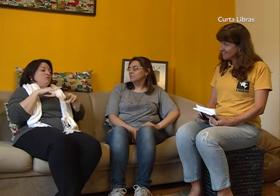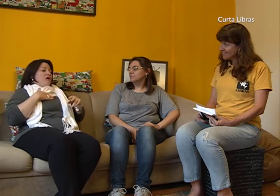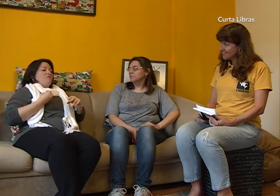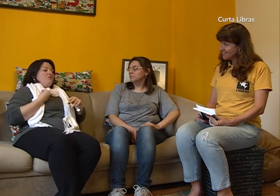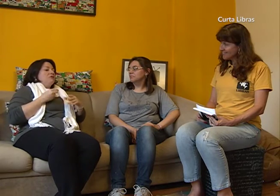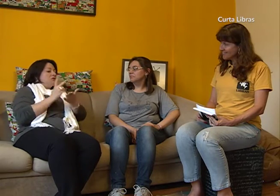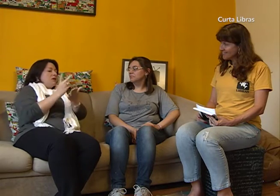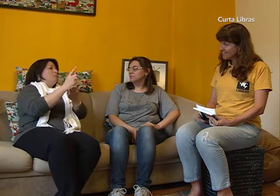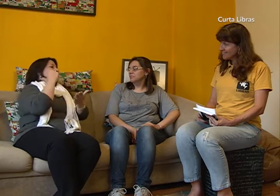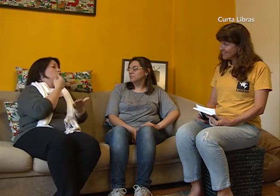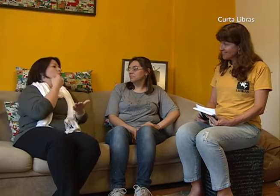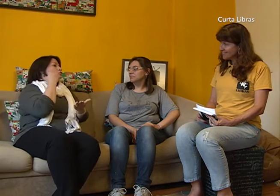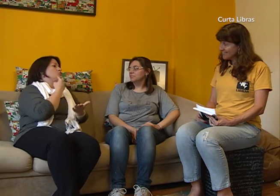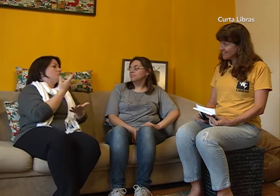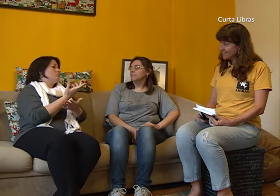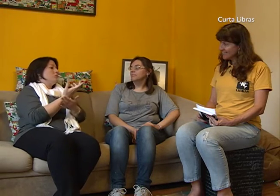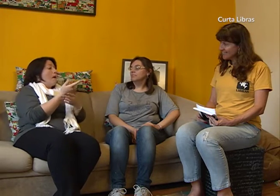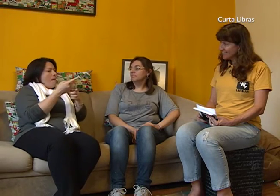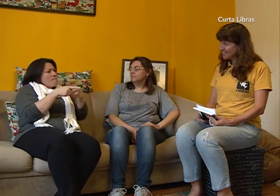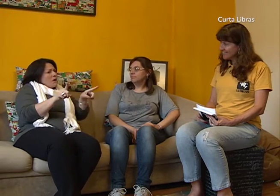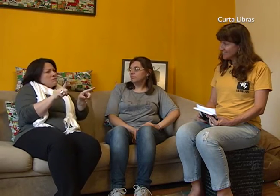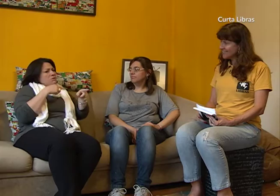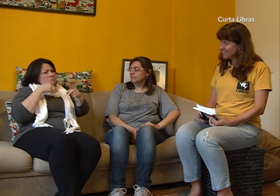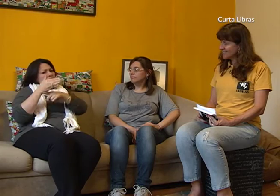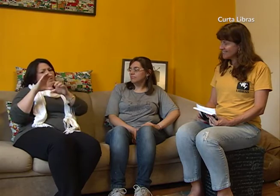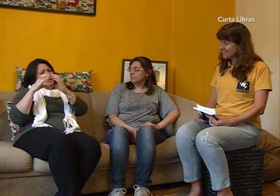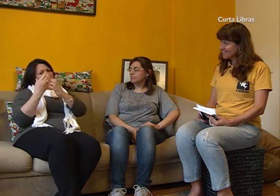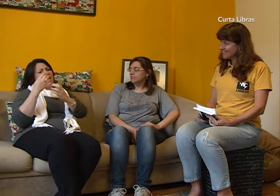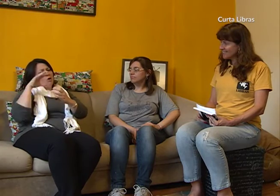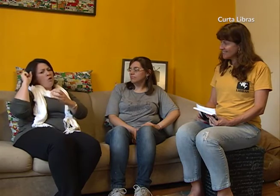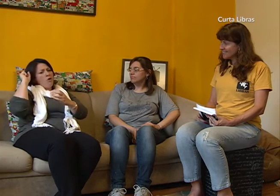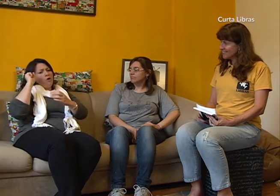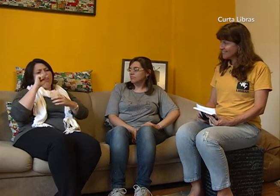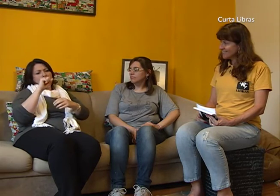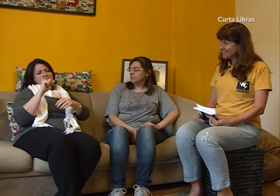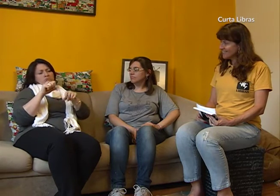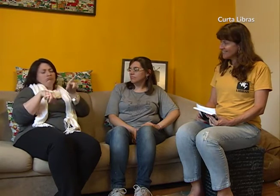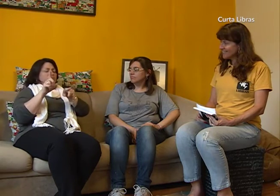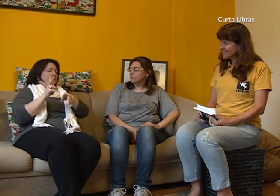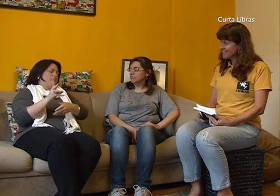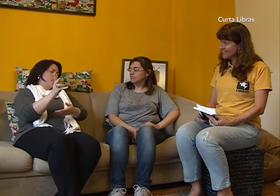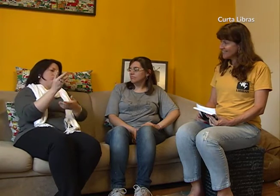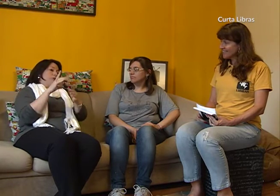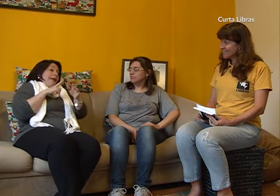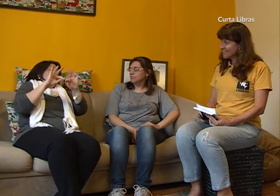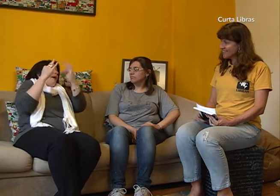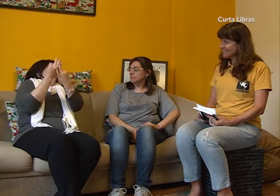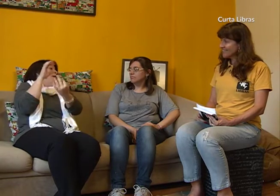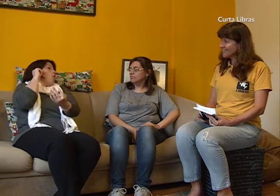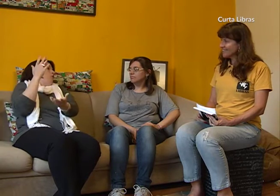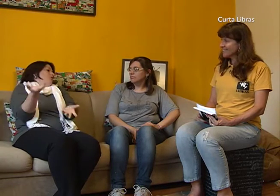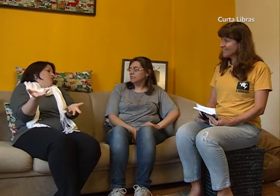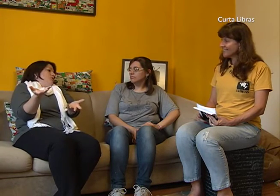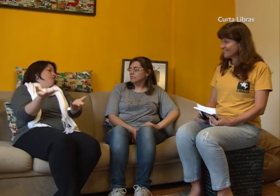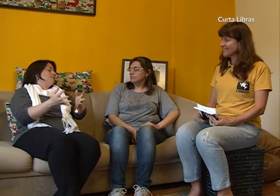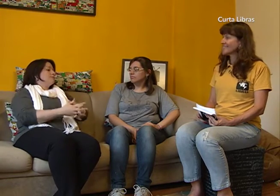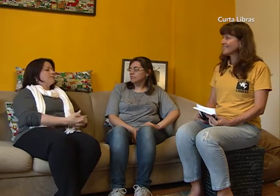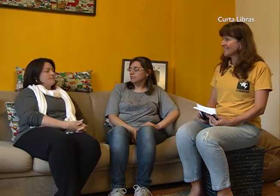íamos na associação. Também frequentava a escola. Por isso minha vida foi sempre assim. Um contato com surdos. Mas eu participo também na comunidade de